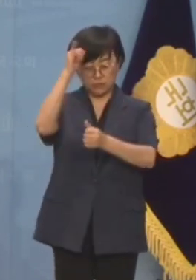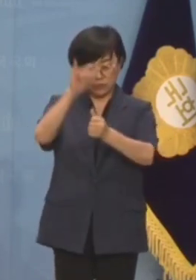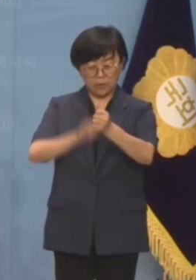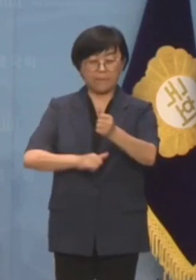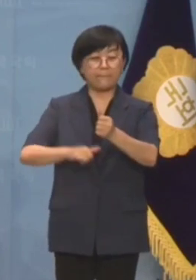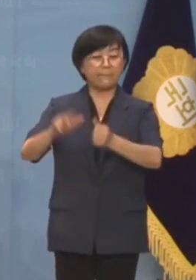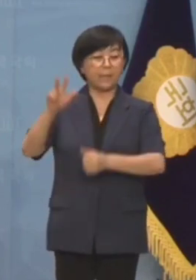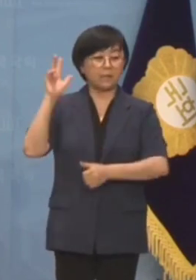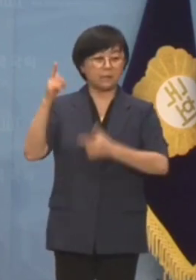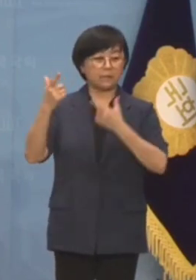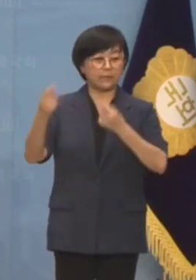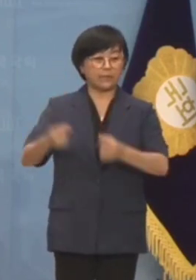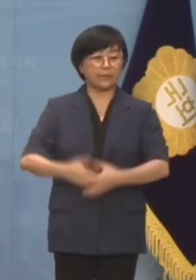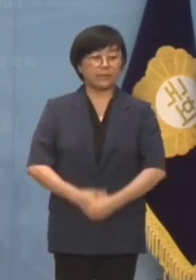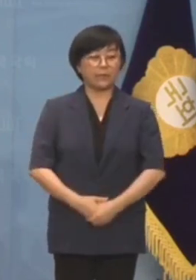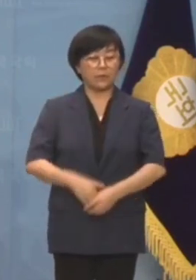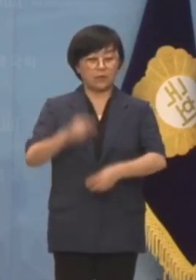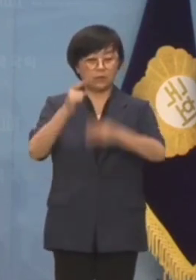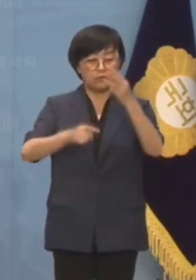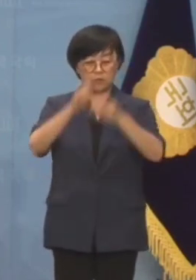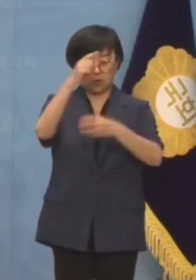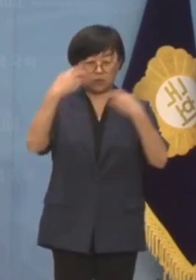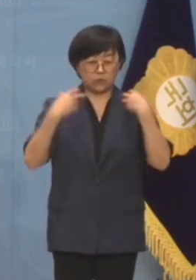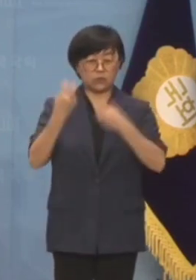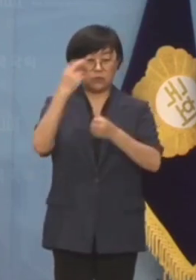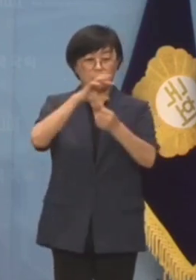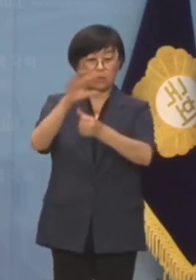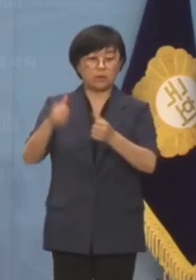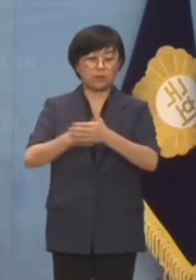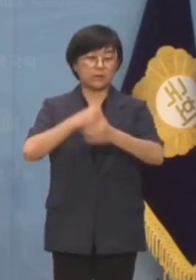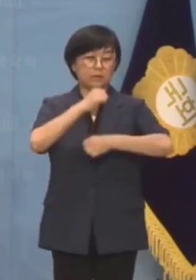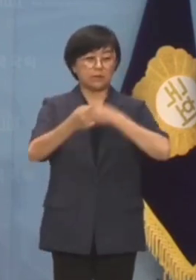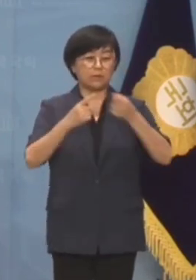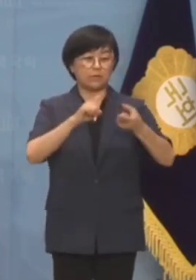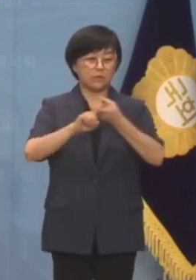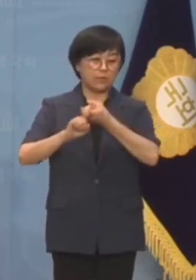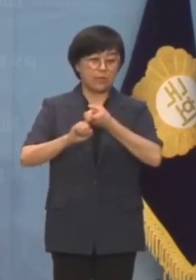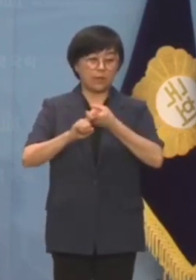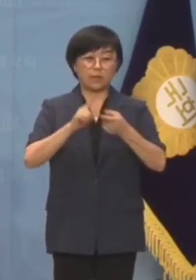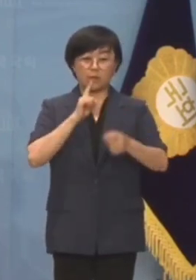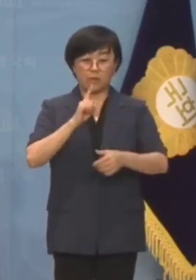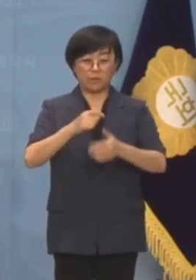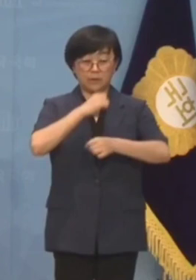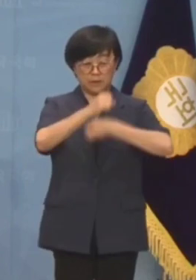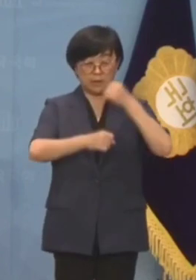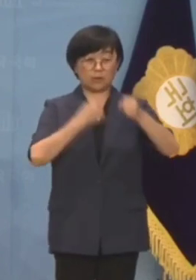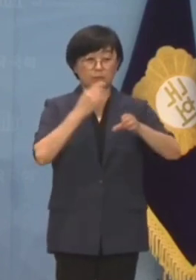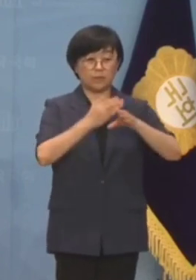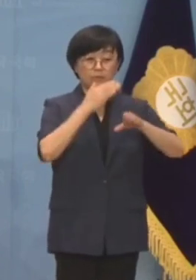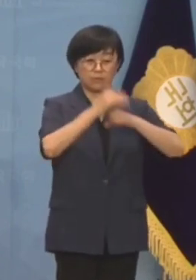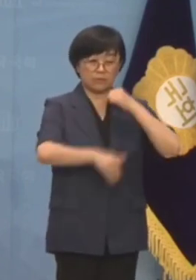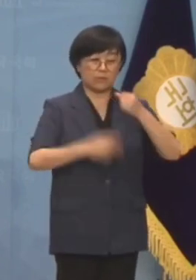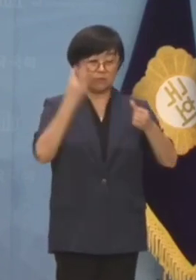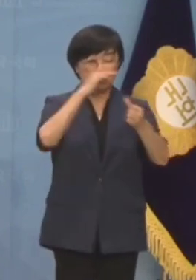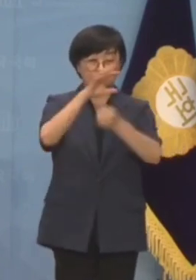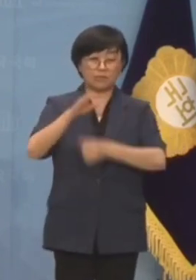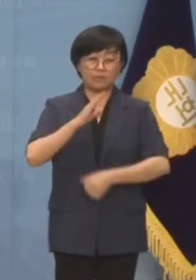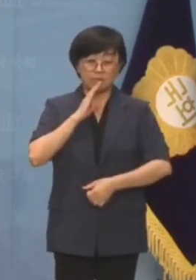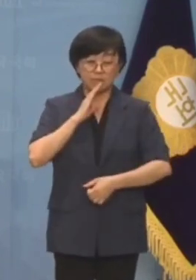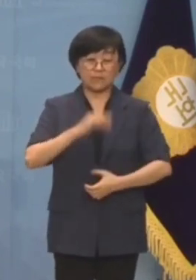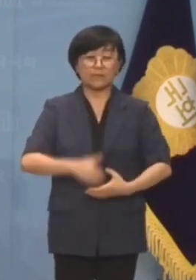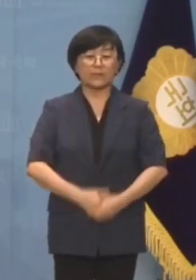맹세입니다. 윤석열 정권을 지키는 것이 자유총연맹이 말하는 자유민주주의 수호입니까?